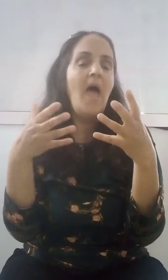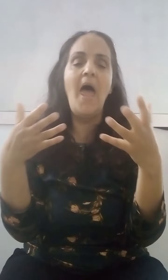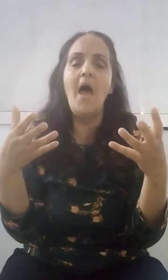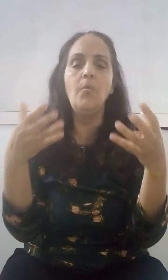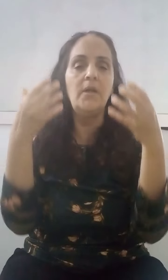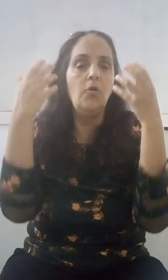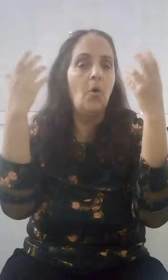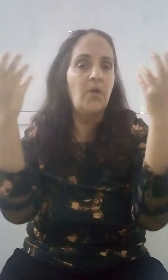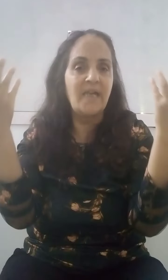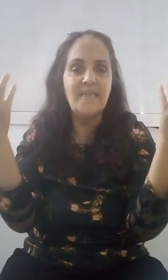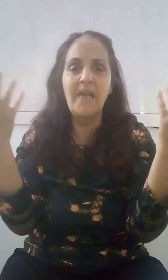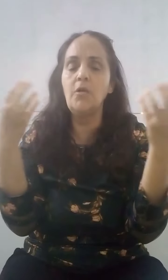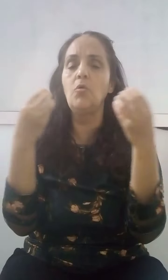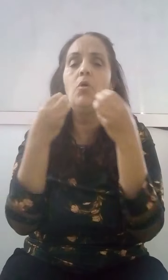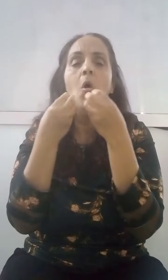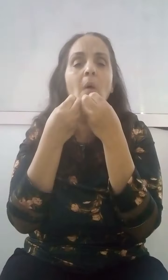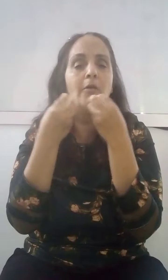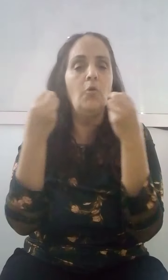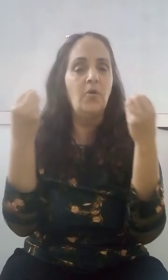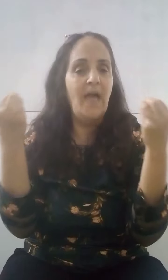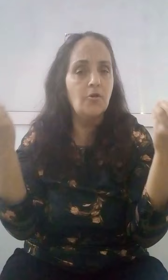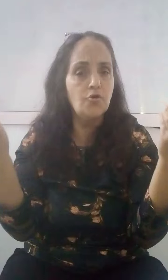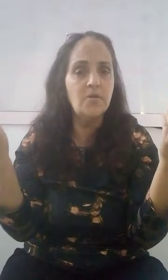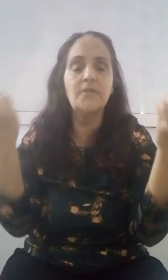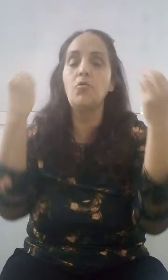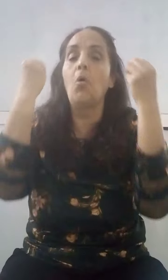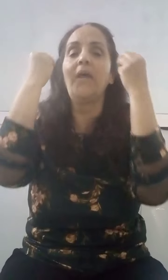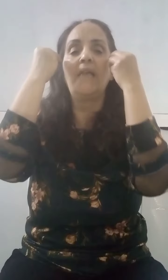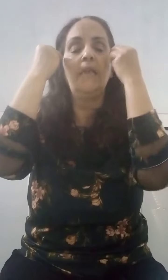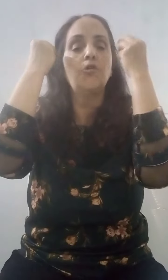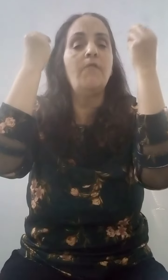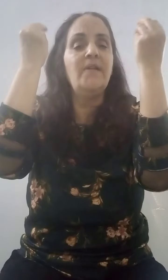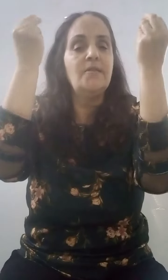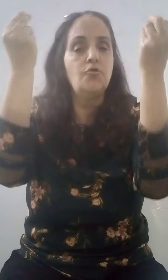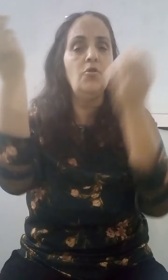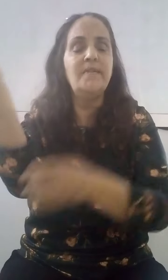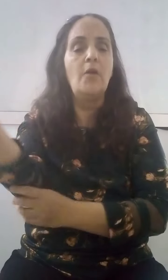بحر000 قد نظرناك شخص الفوط مخفزن